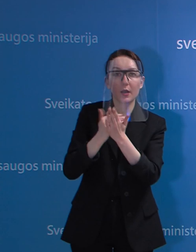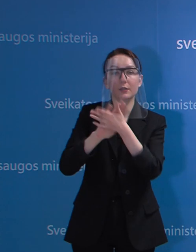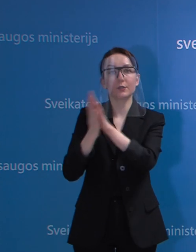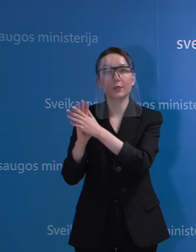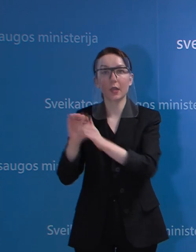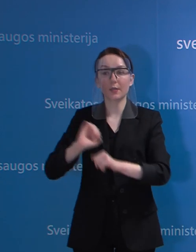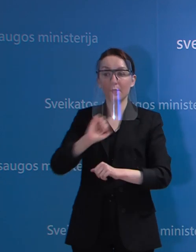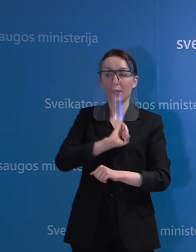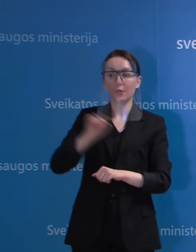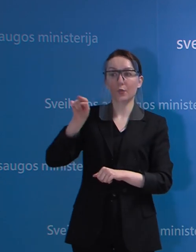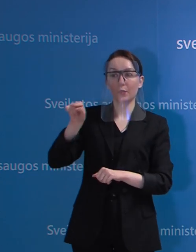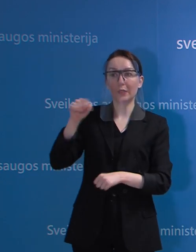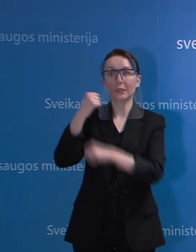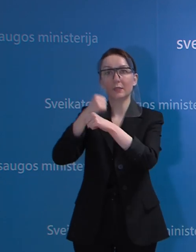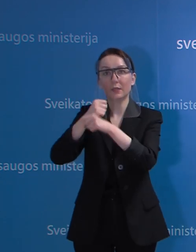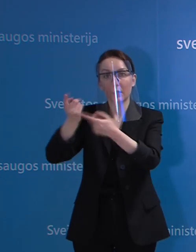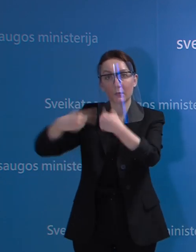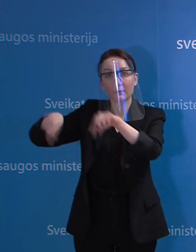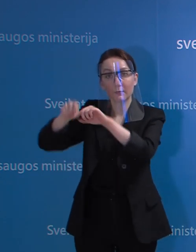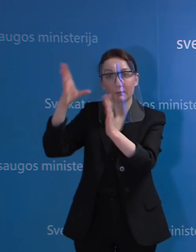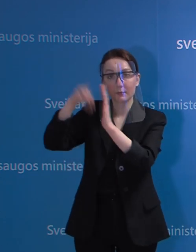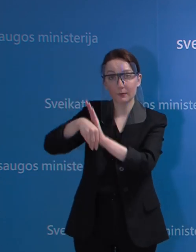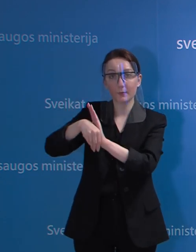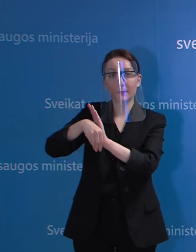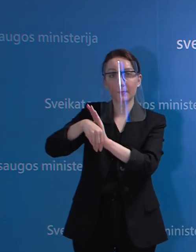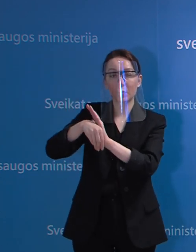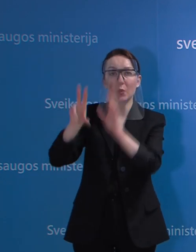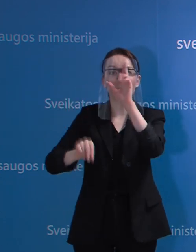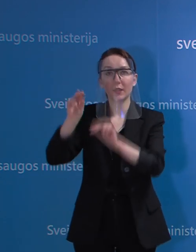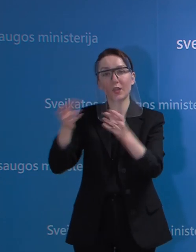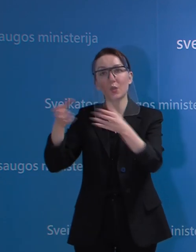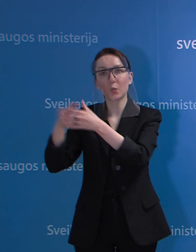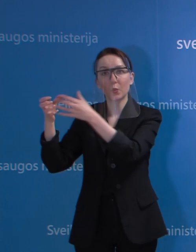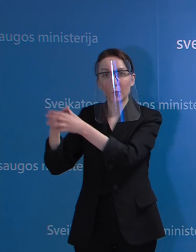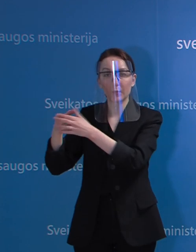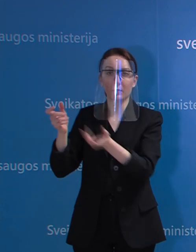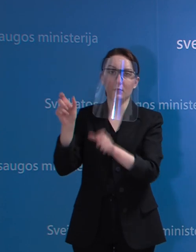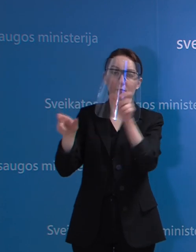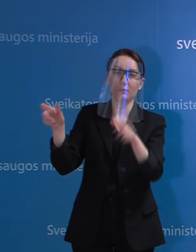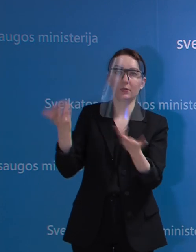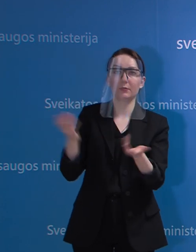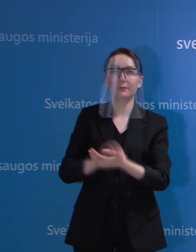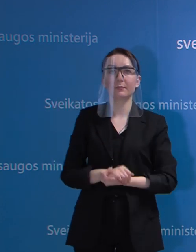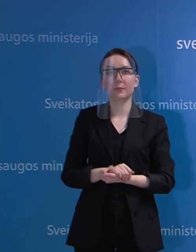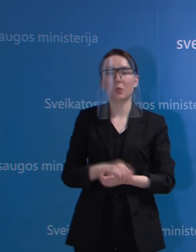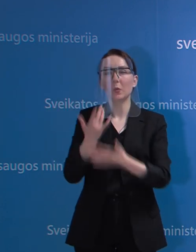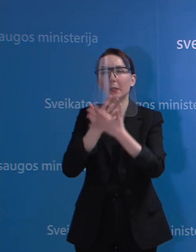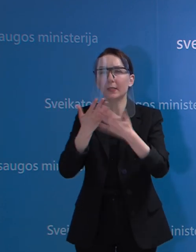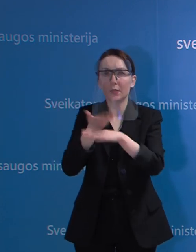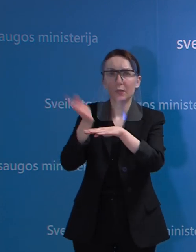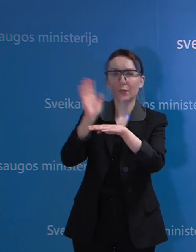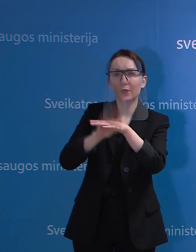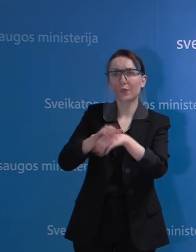kad medicai, kurie dirba su rizikos grupės pacientais, kuriems tenka spręsti